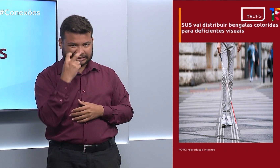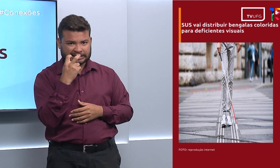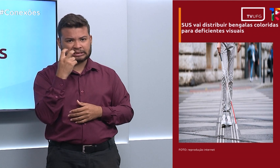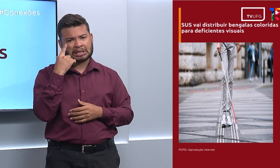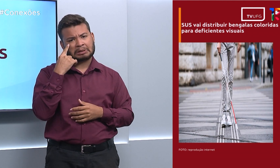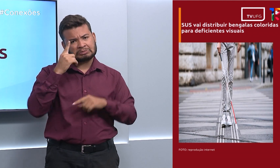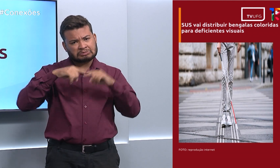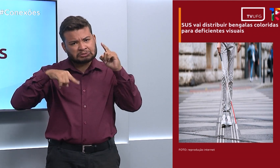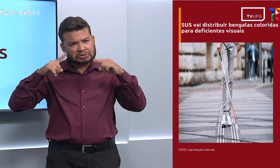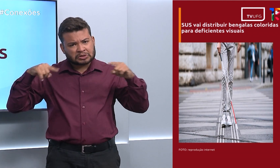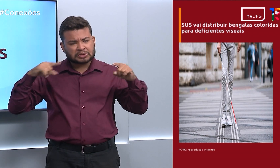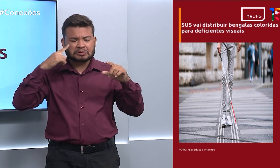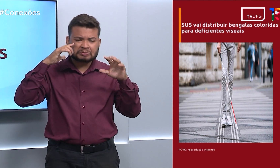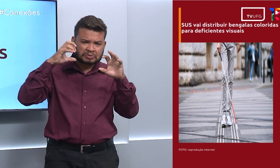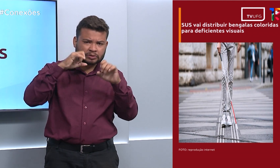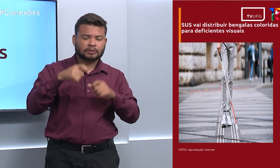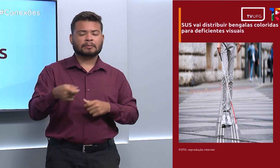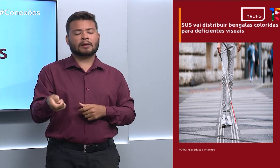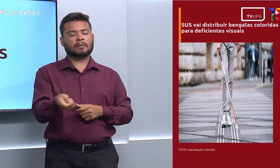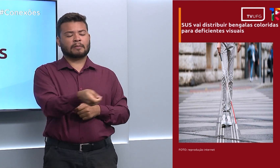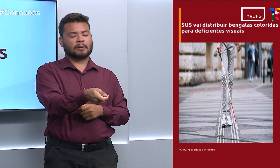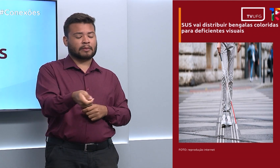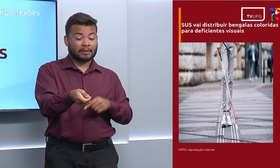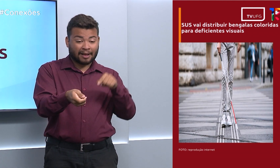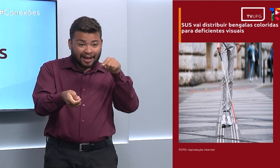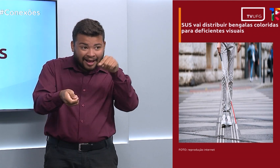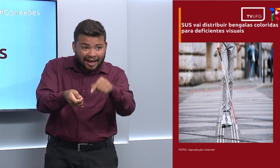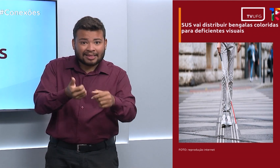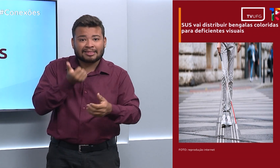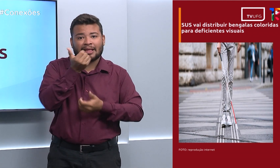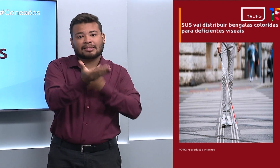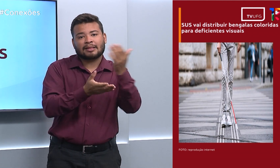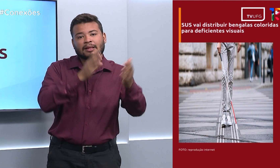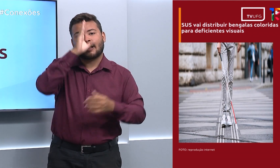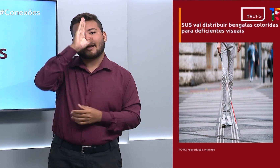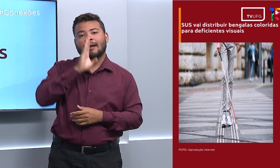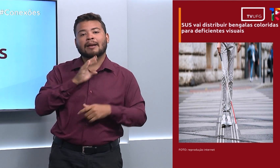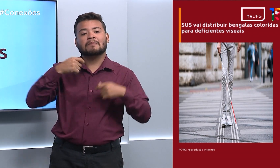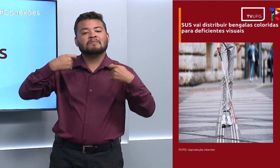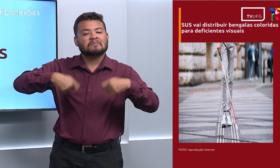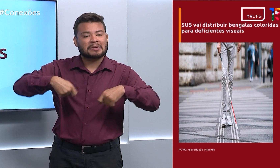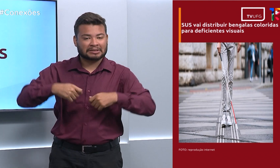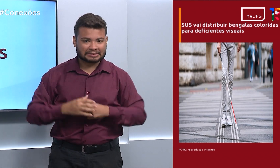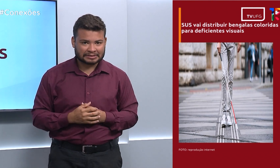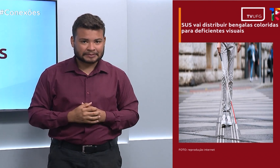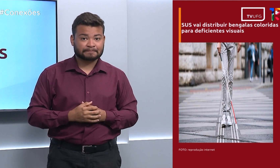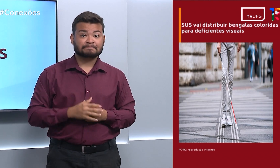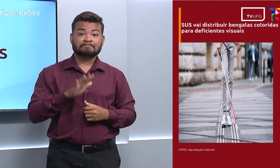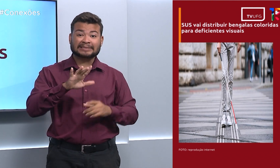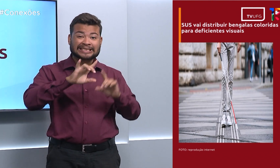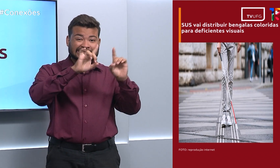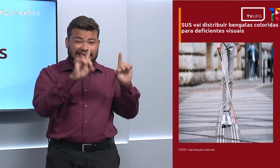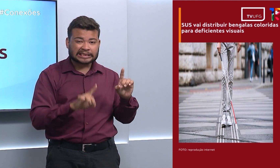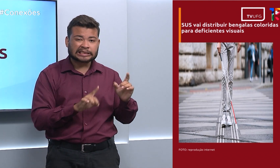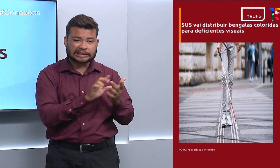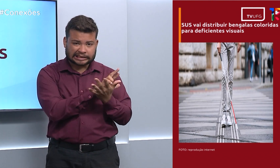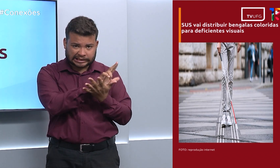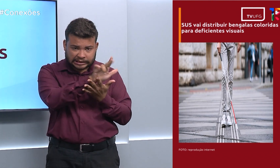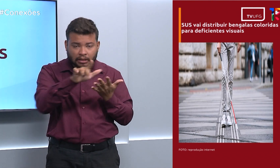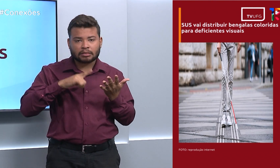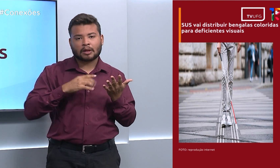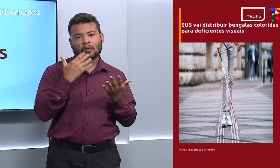diferentes graus de deficiência visual. Cada tipo de deficiência vai ganhar uma cor